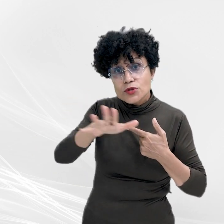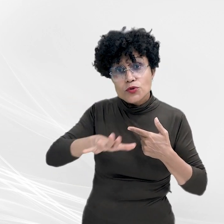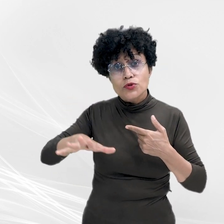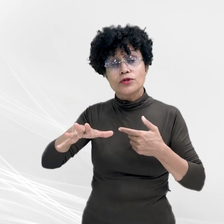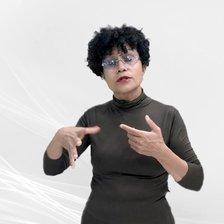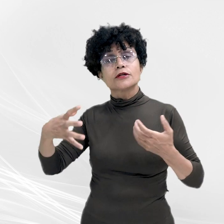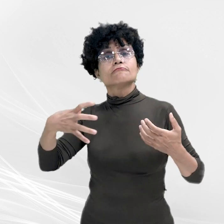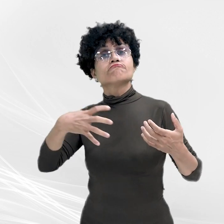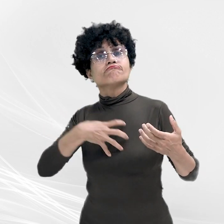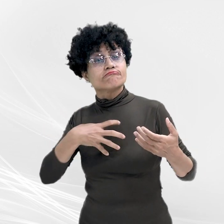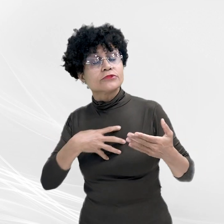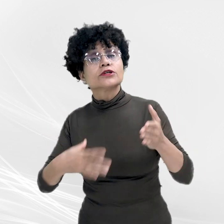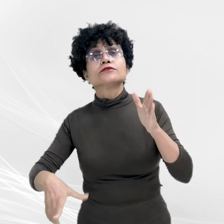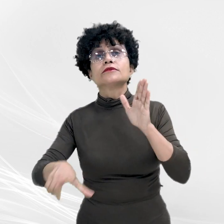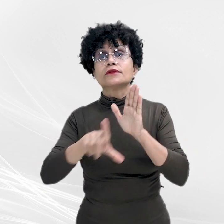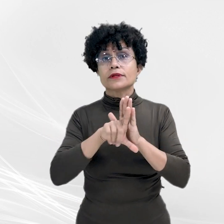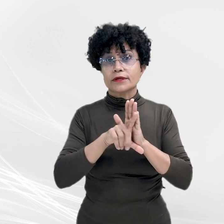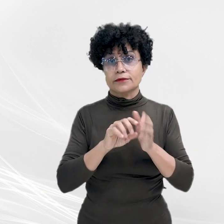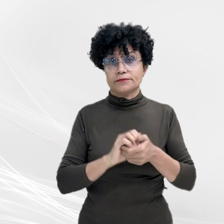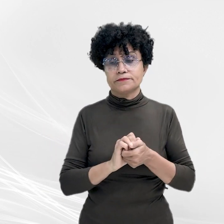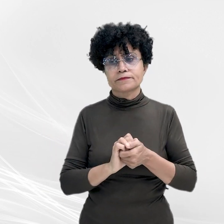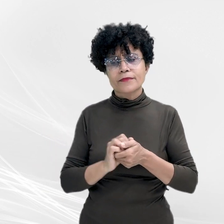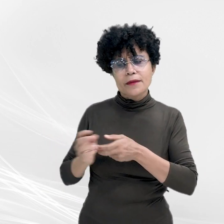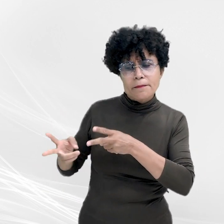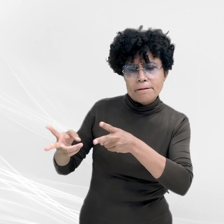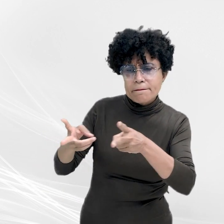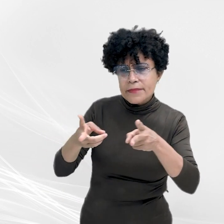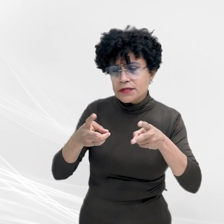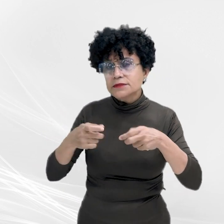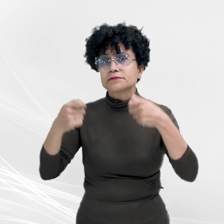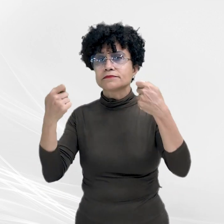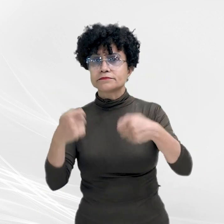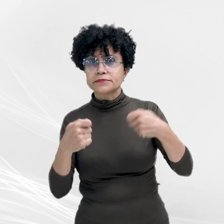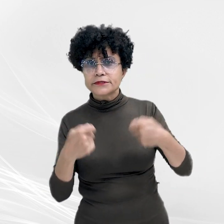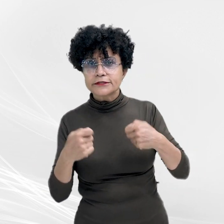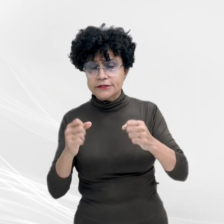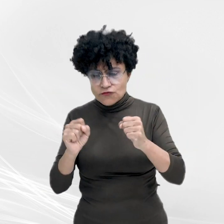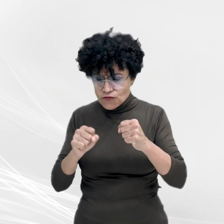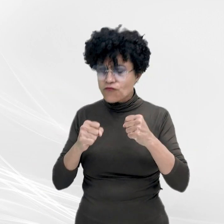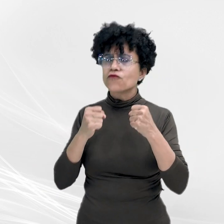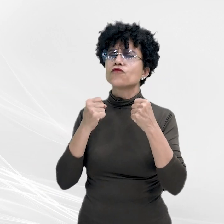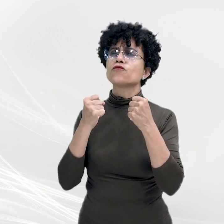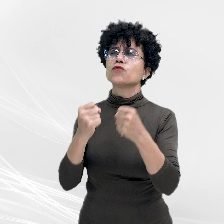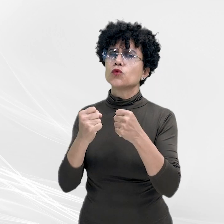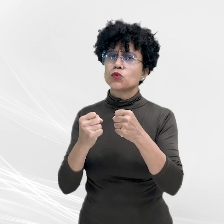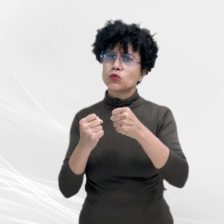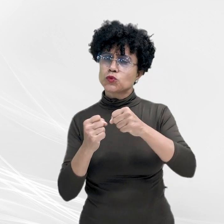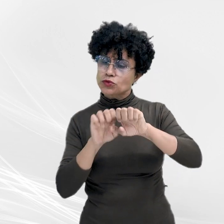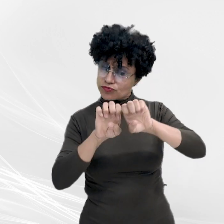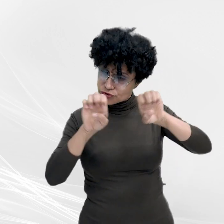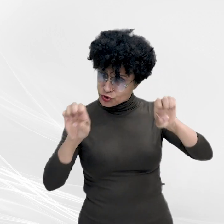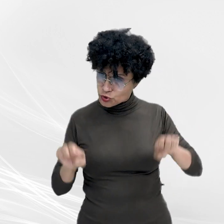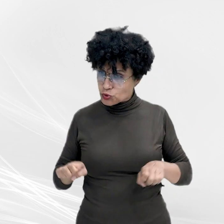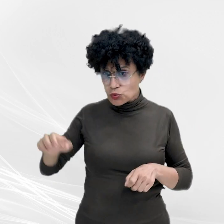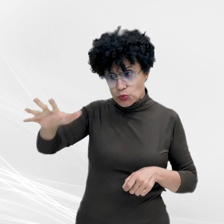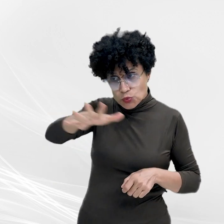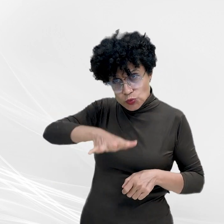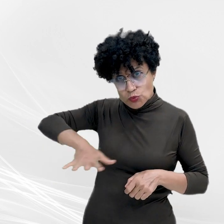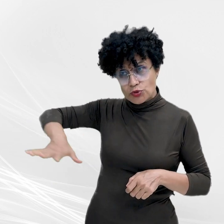legalizada. Abre aspas, constatando que há a necessidade de fortalecimento da estrutura do parque, o